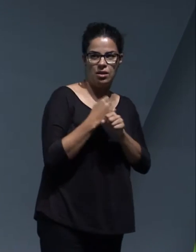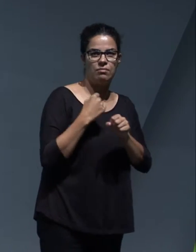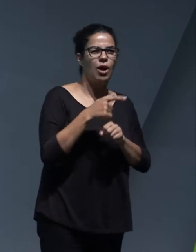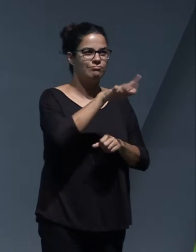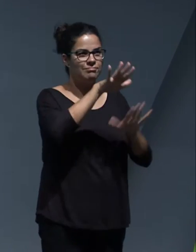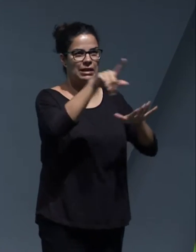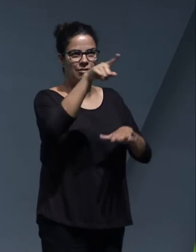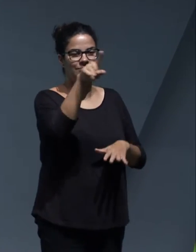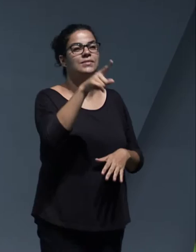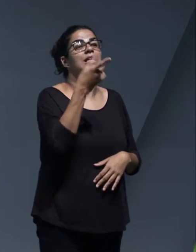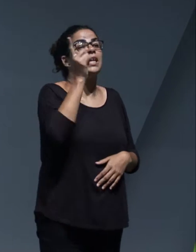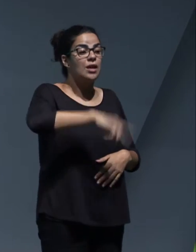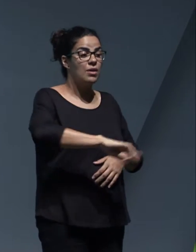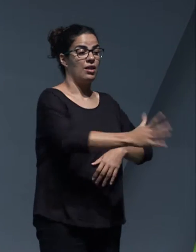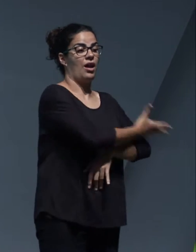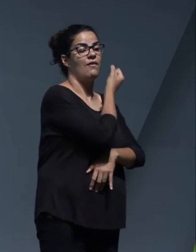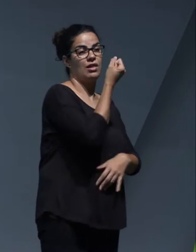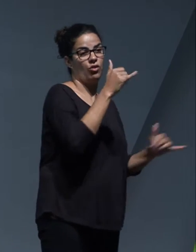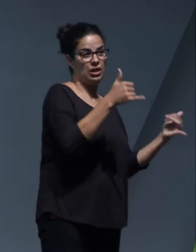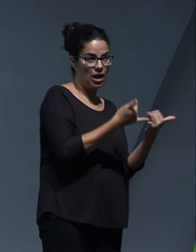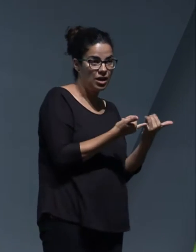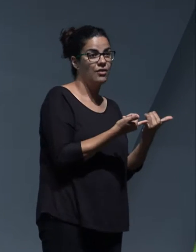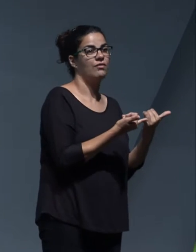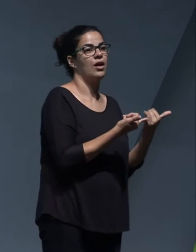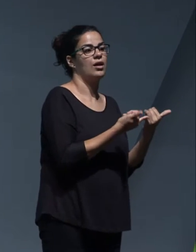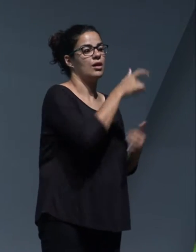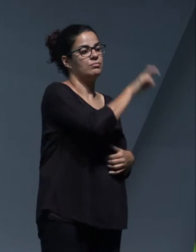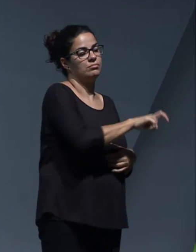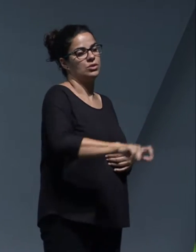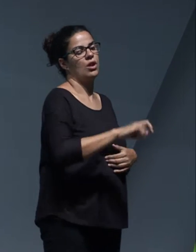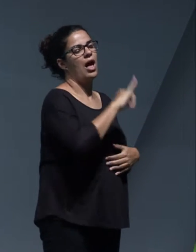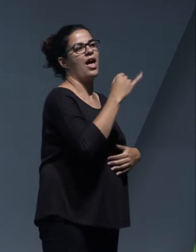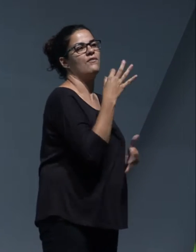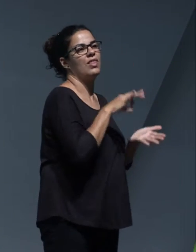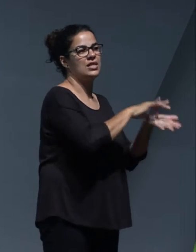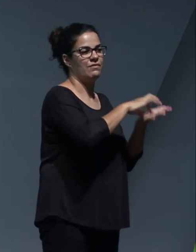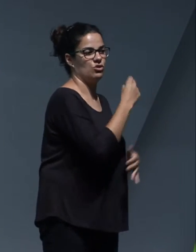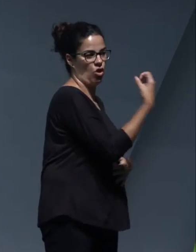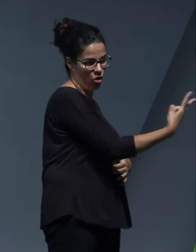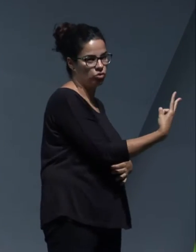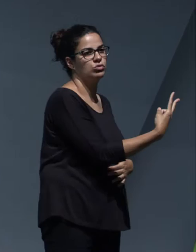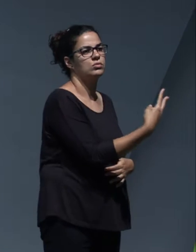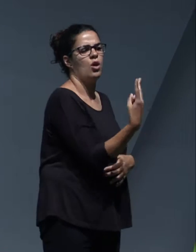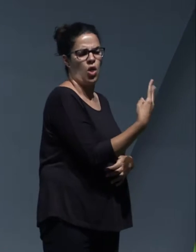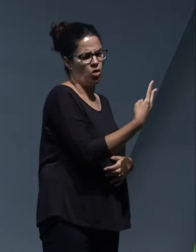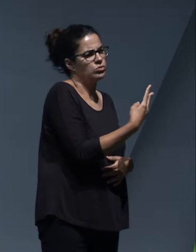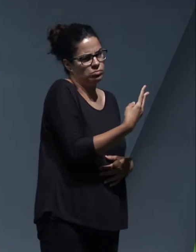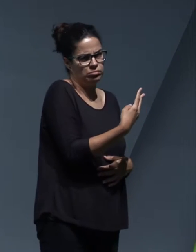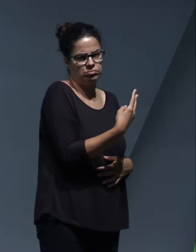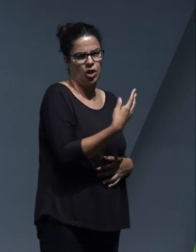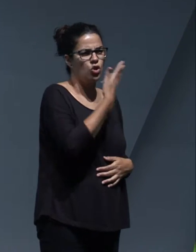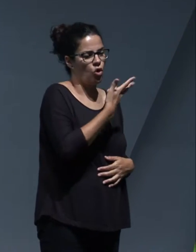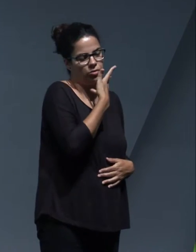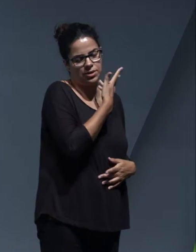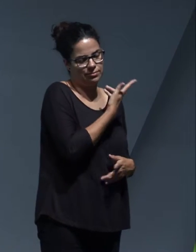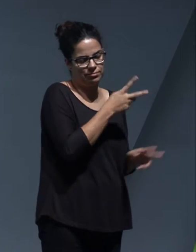Y por parte del Cabildo Insular de Tenerife, dos EFES edicios, que son perfectamente conocedores de la casa y del área de sostenibilidad,